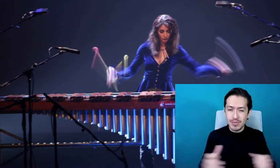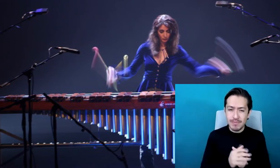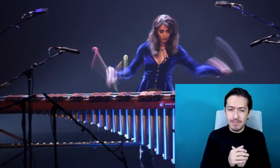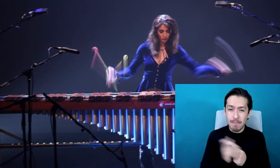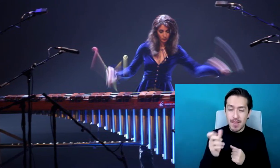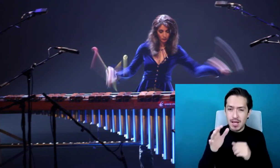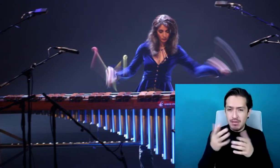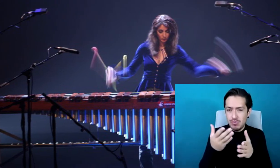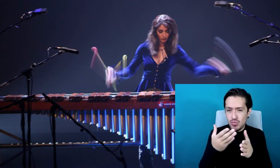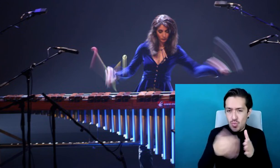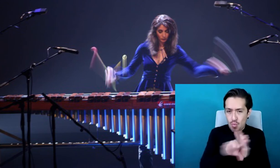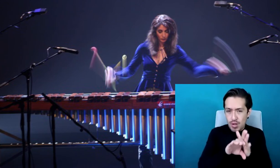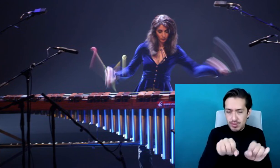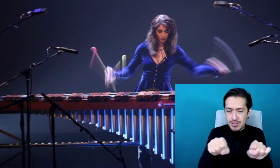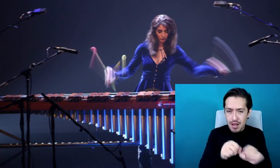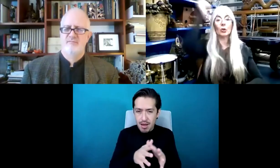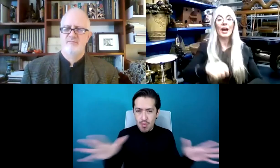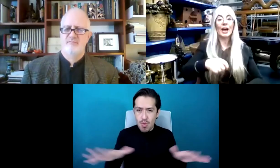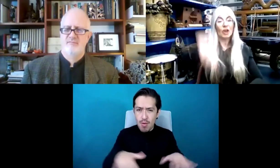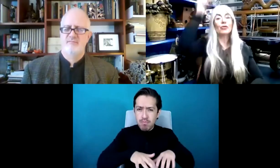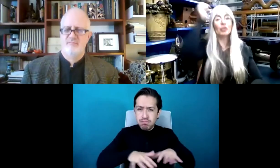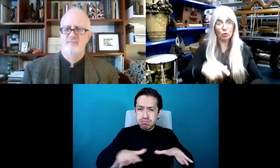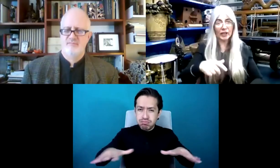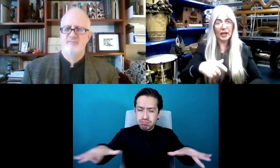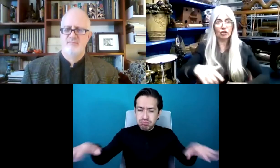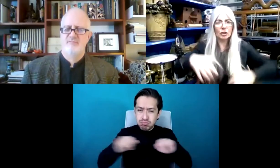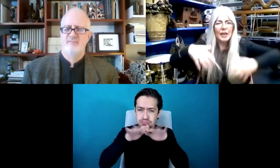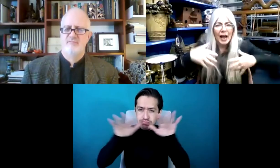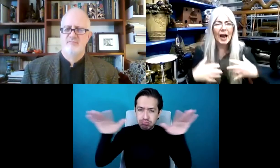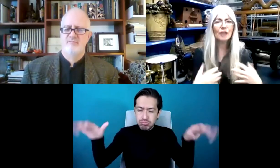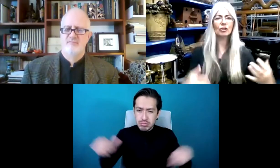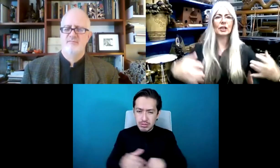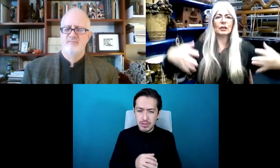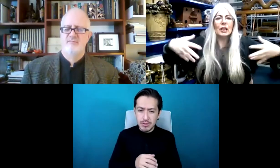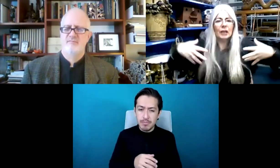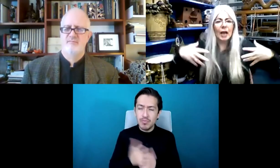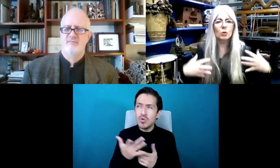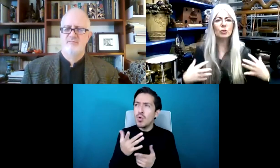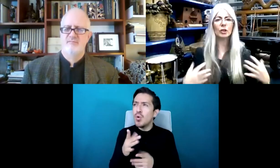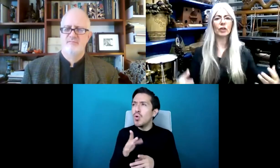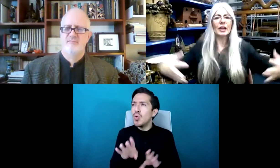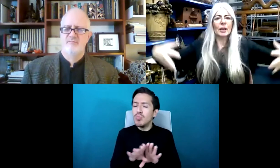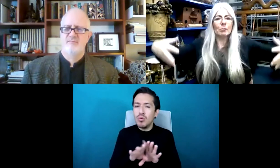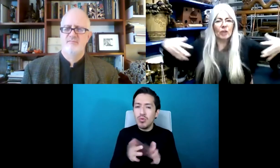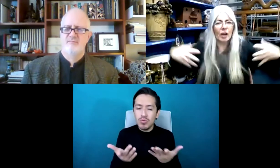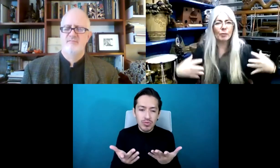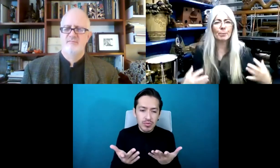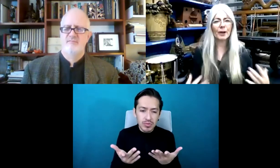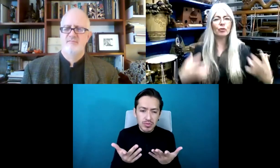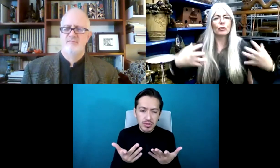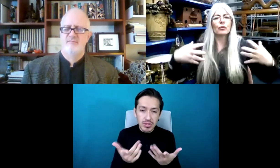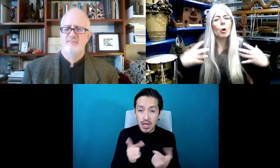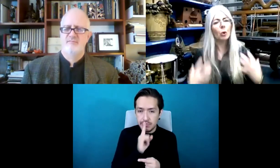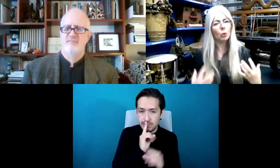cuarto con sus vibraciones. Entonces, no solo dices, ahora está muteado y